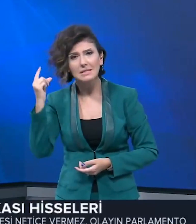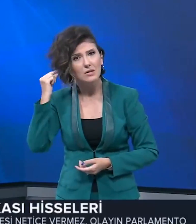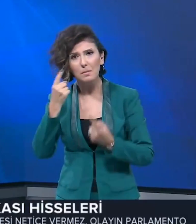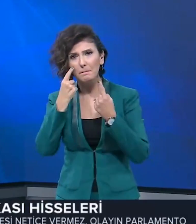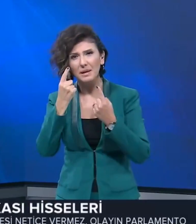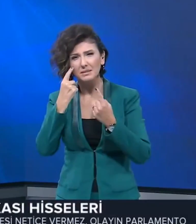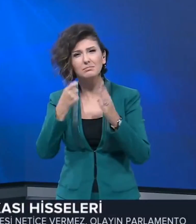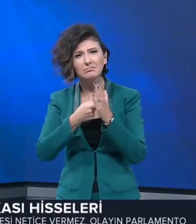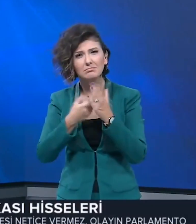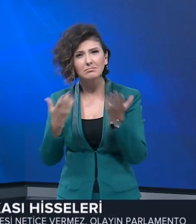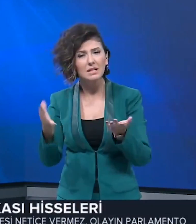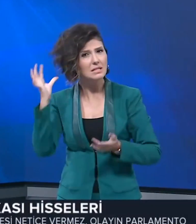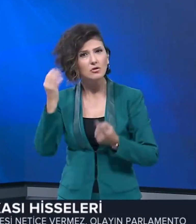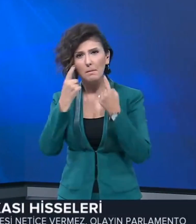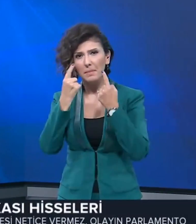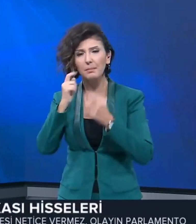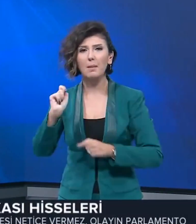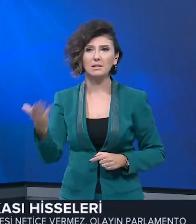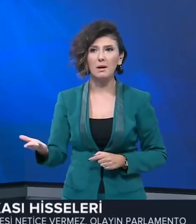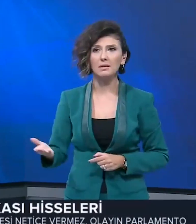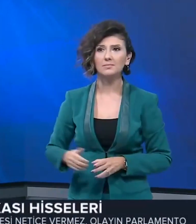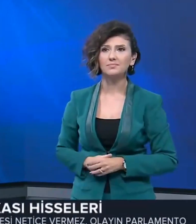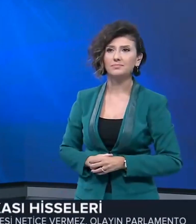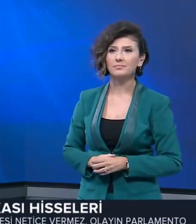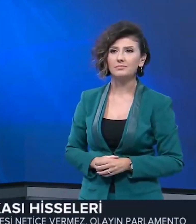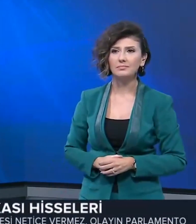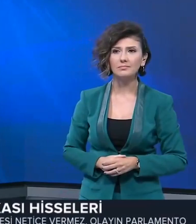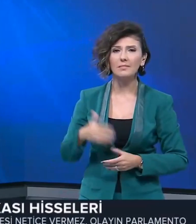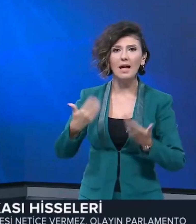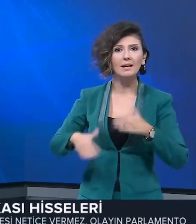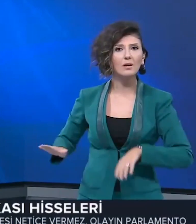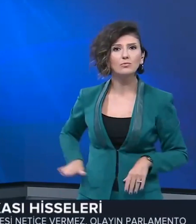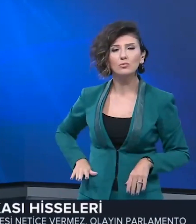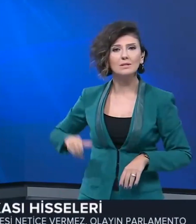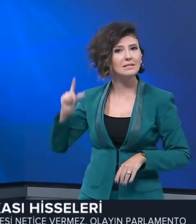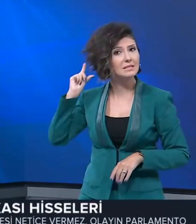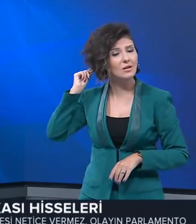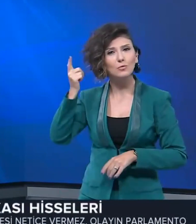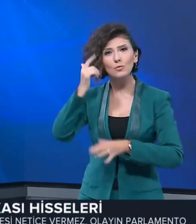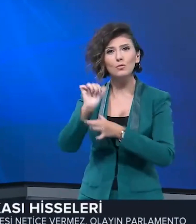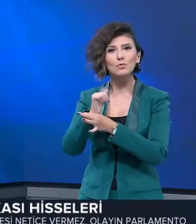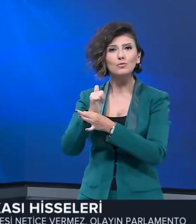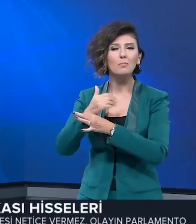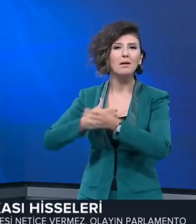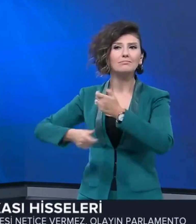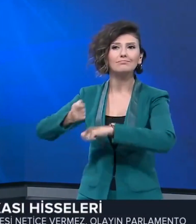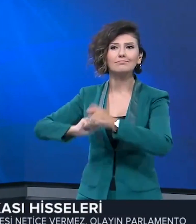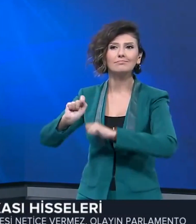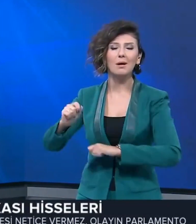altında saç bakımlarını yaptırmak. Engelli çocukların saçları uzman ellerde şekillendi.